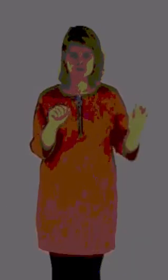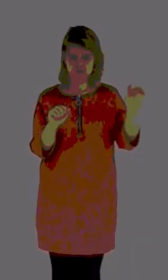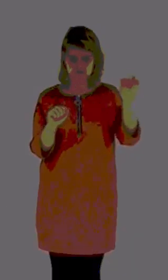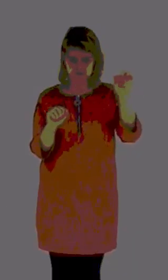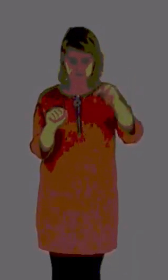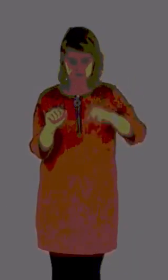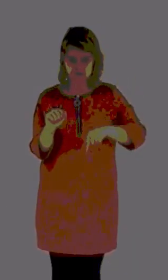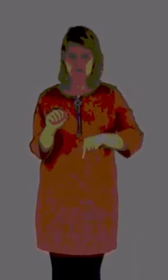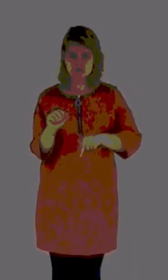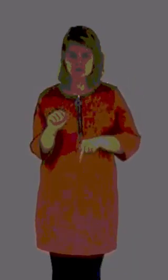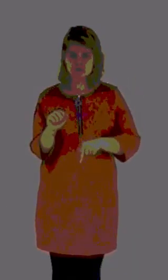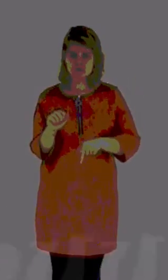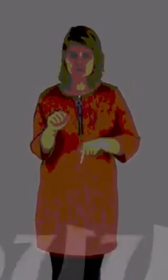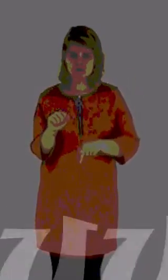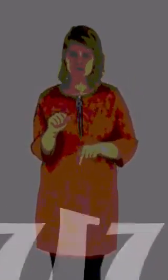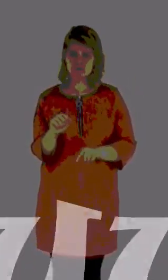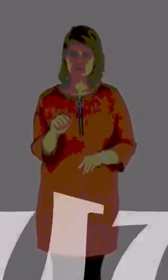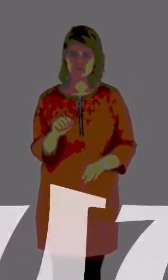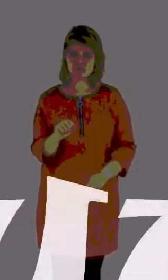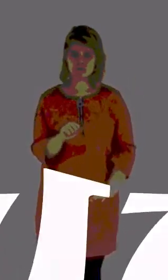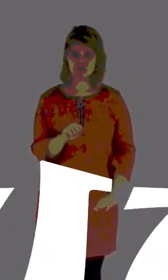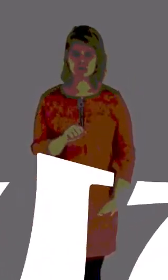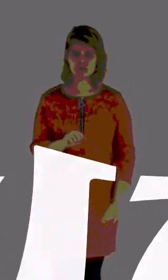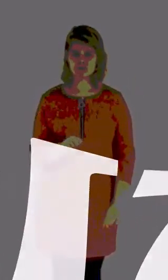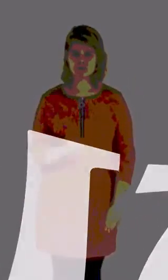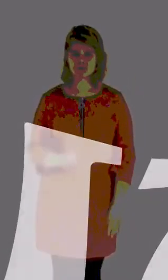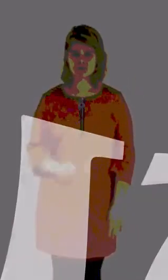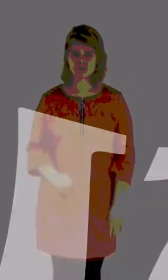En dan deze kant van de muur landen.